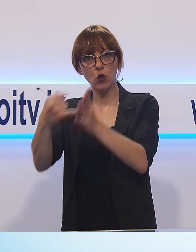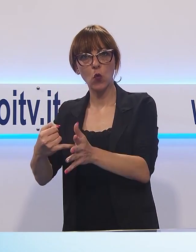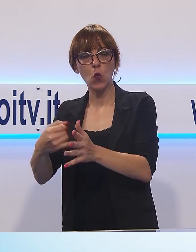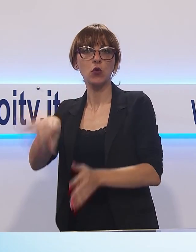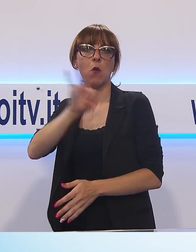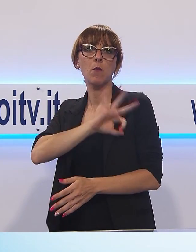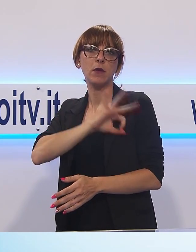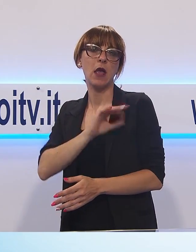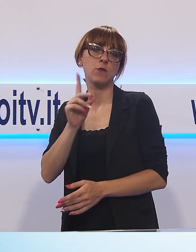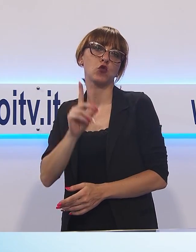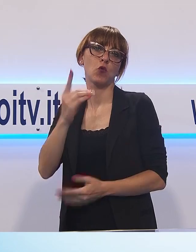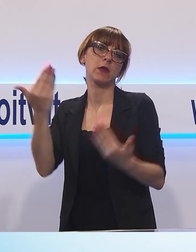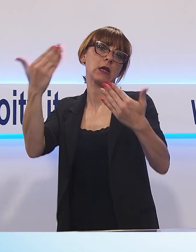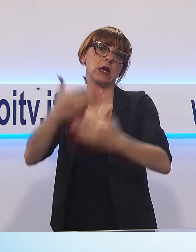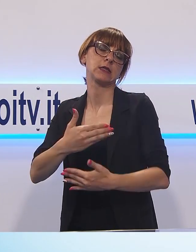premio Viareggio domenica sera.